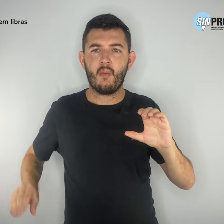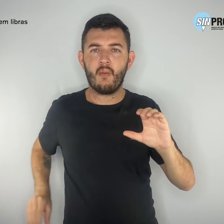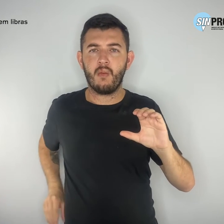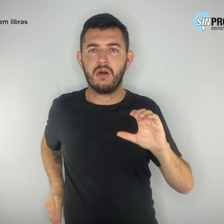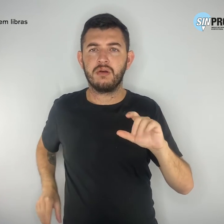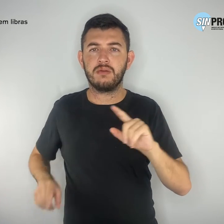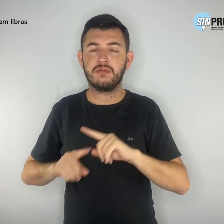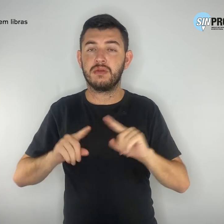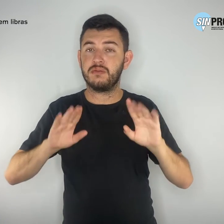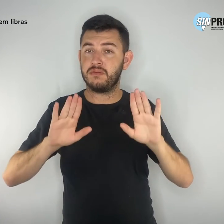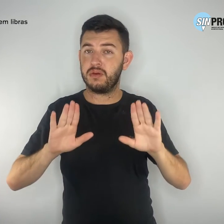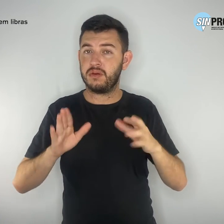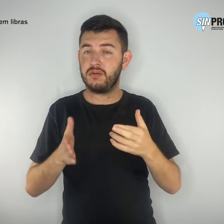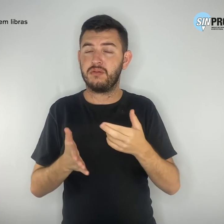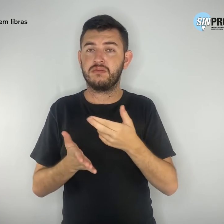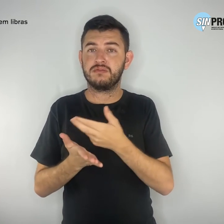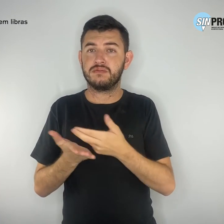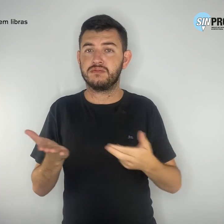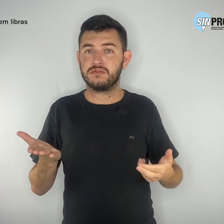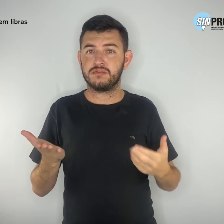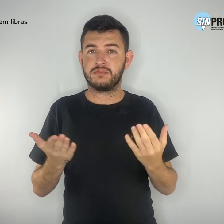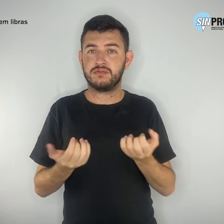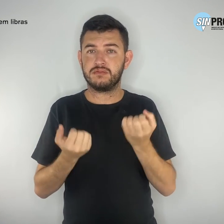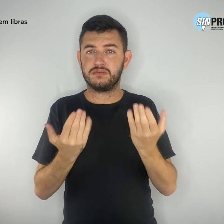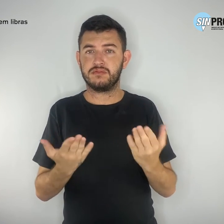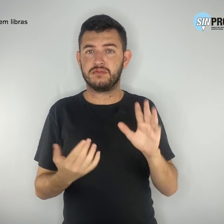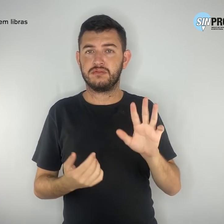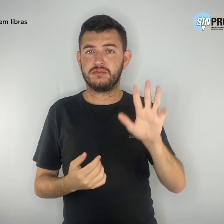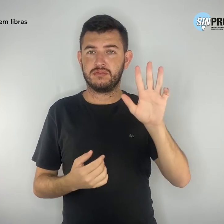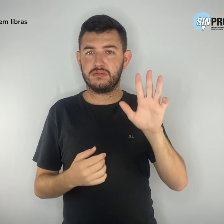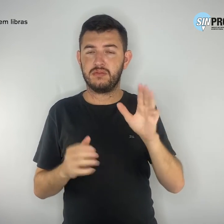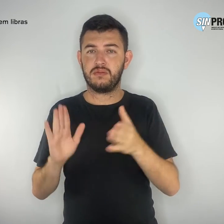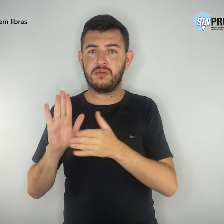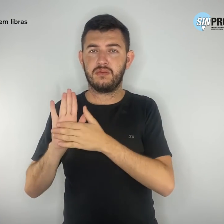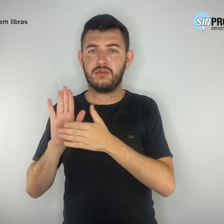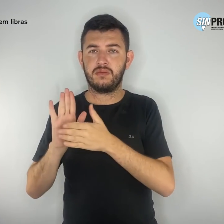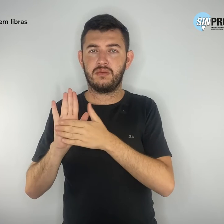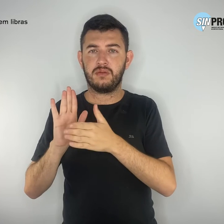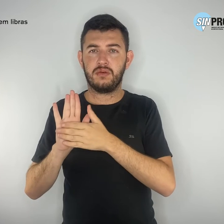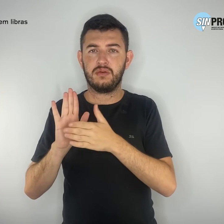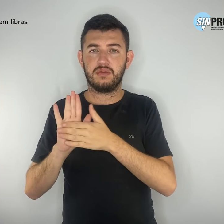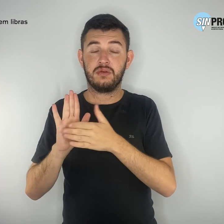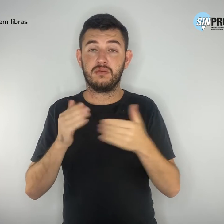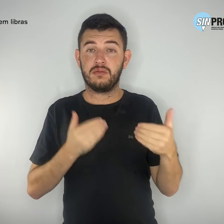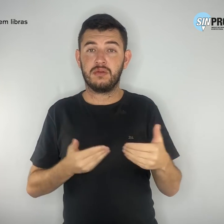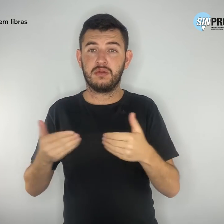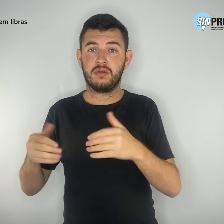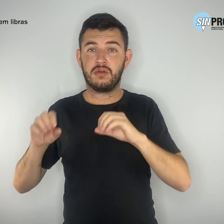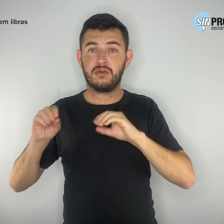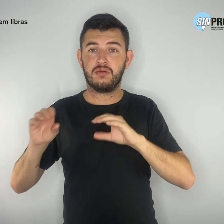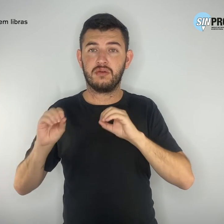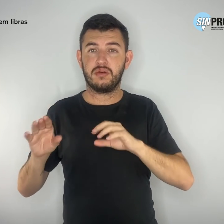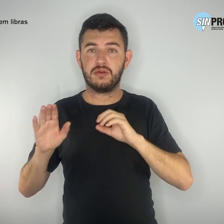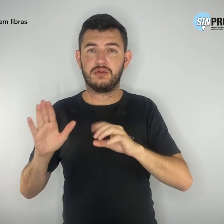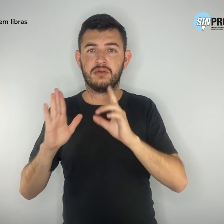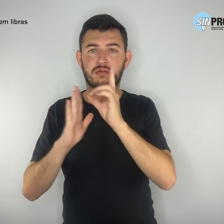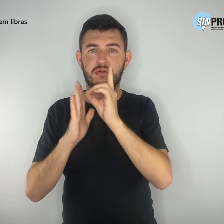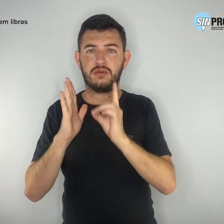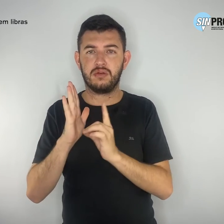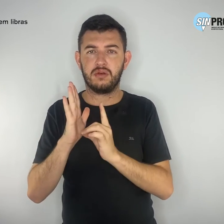Lula um revogaço no Ministério da Educação, com a revogação de decretos que